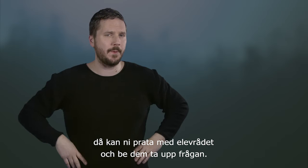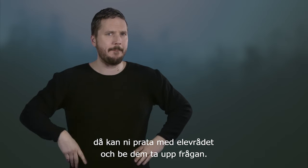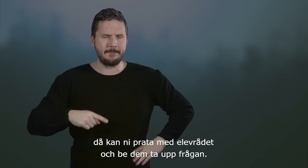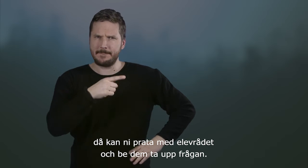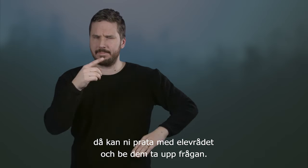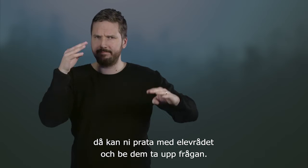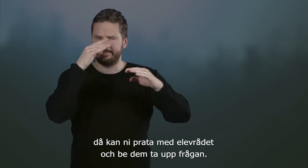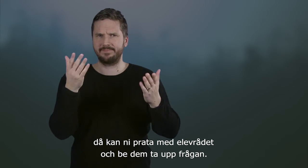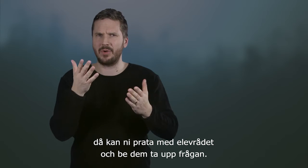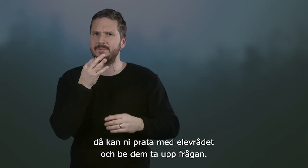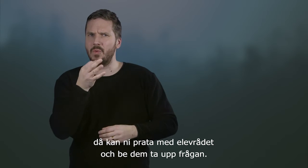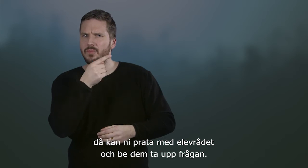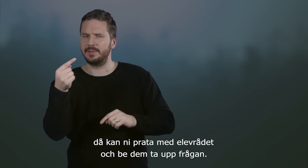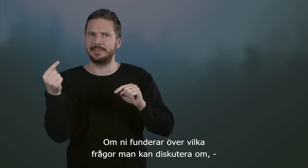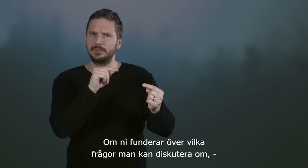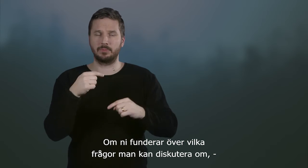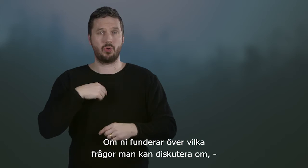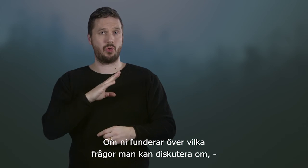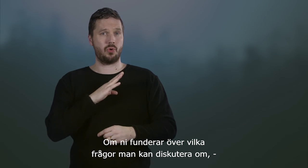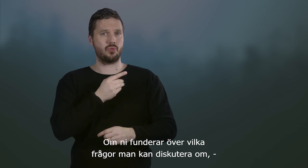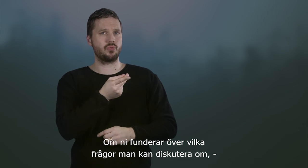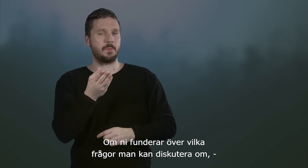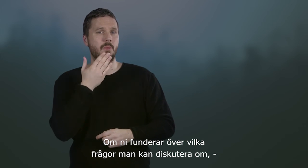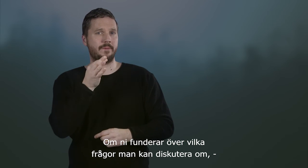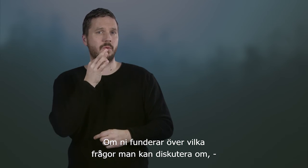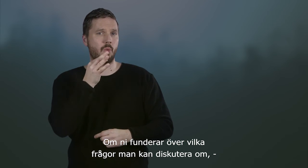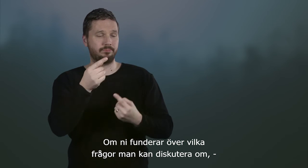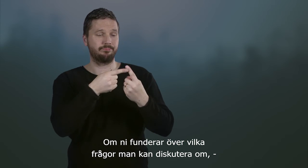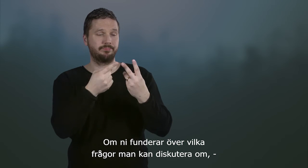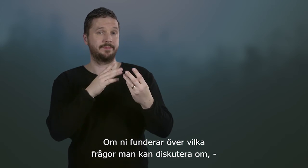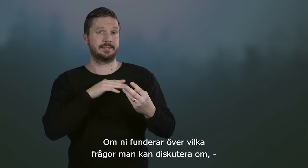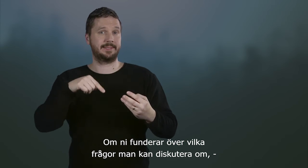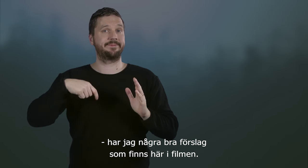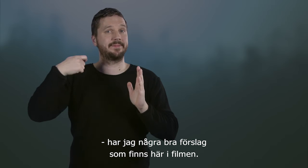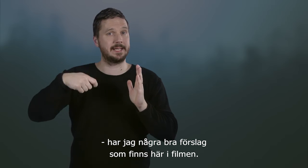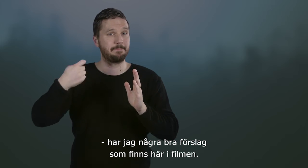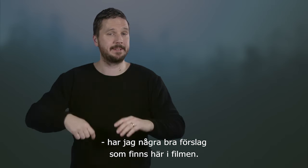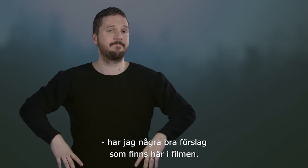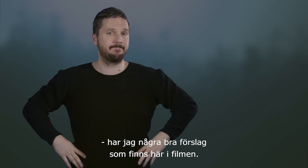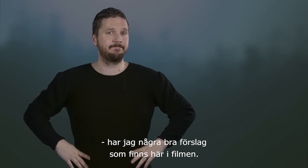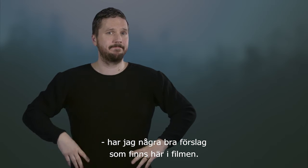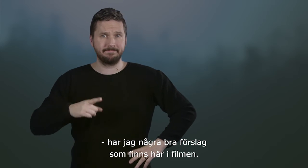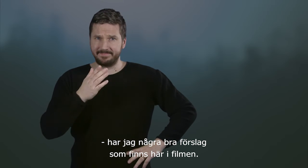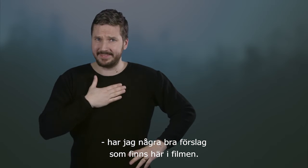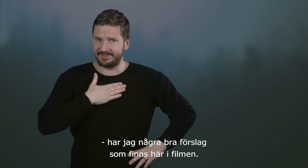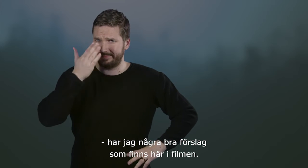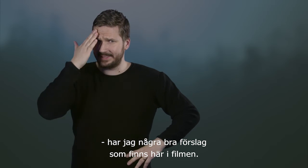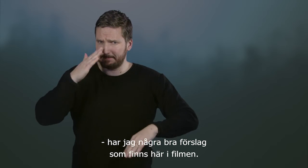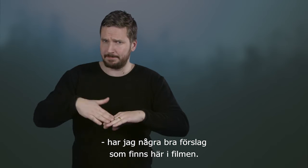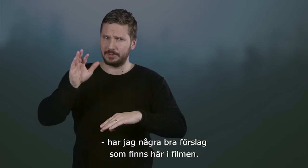be dem ta upp frågan. Om ni funderar över vilka frågor man kan diskutera om har jag några bra förslag som finns här i filmen. Vill ni